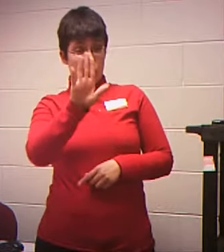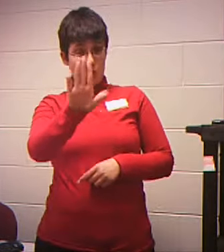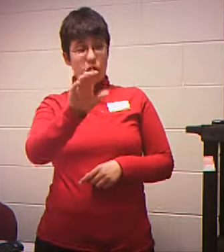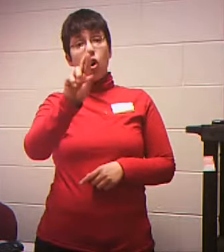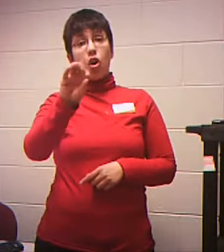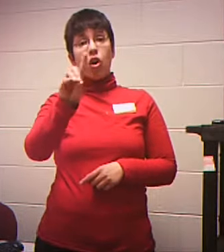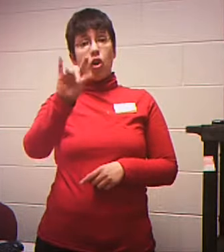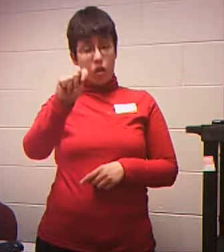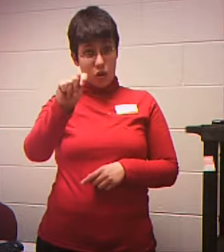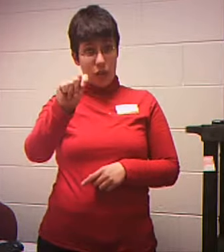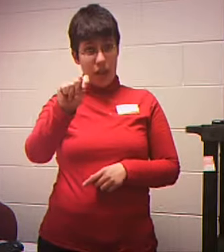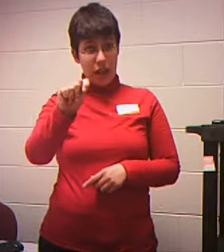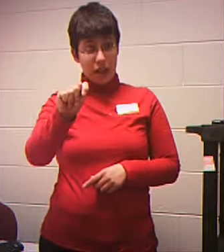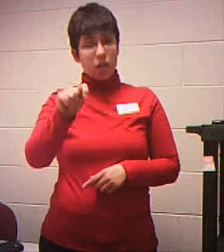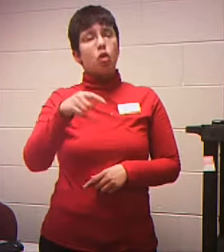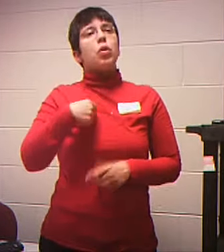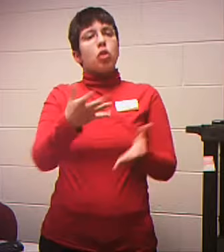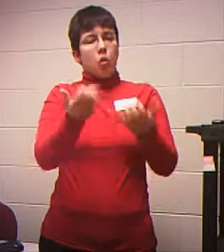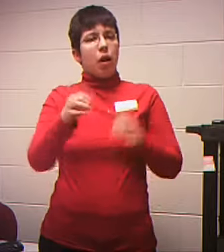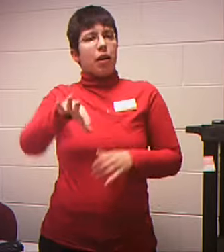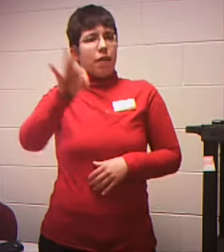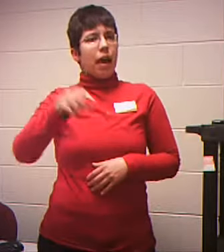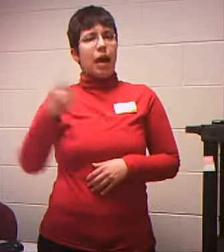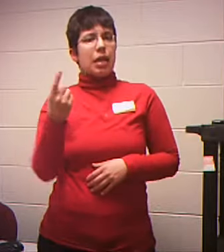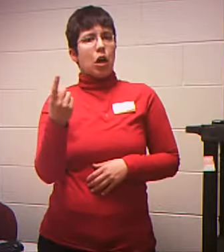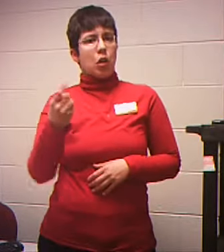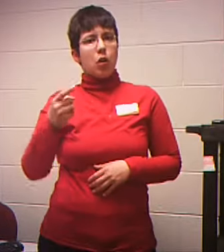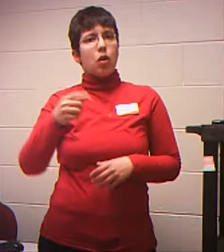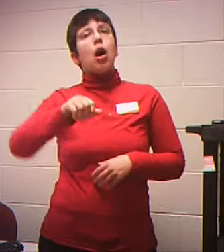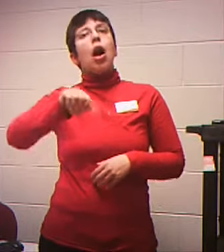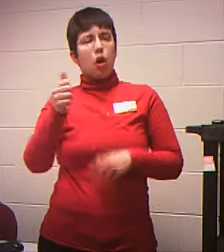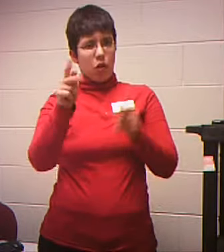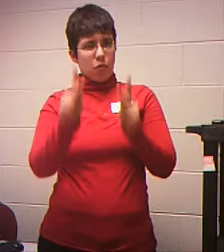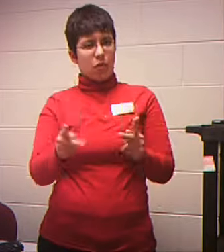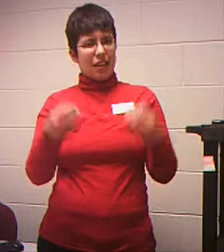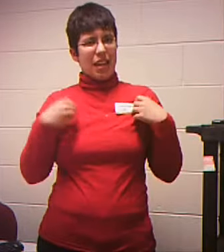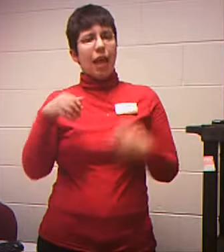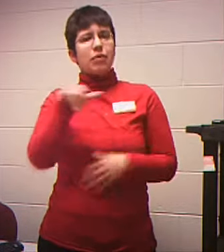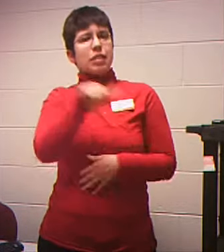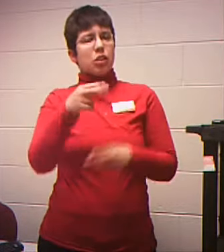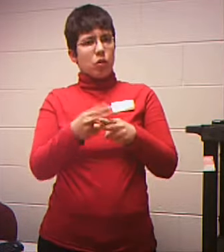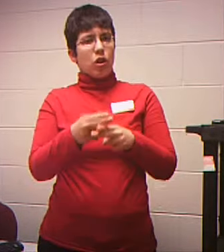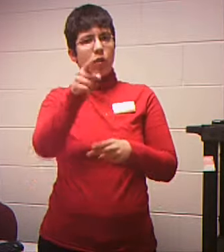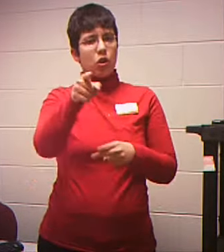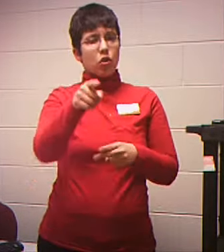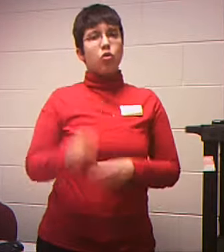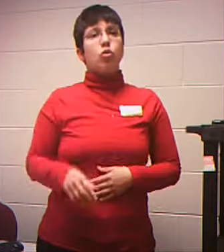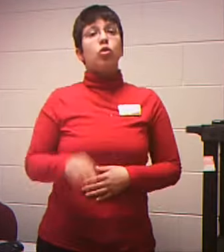person Who has a similar name Anyway, here you're going to put Your home address Your home physical address Not your P.O. box